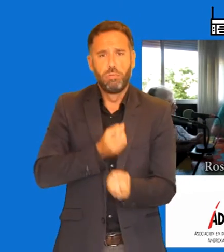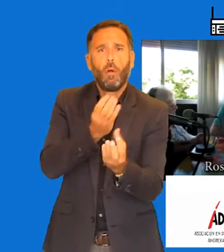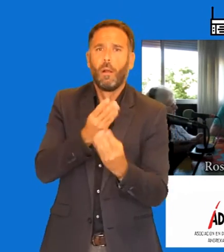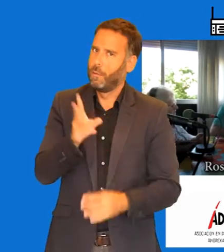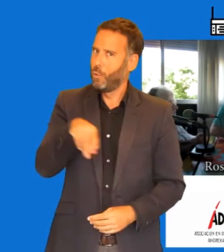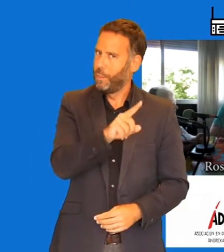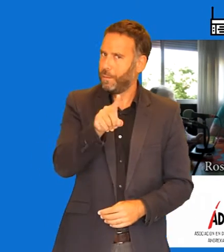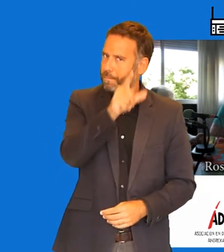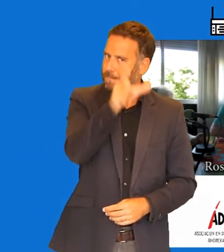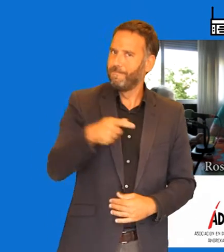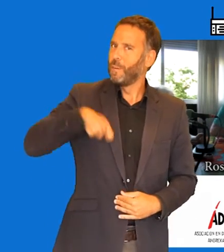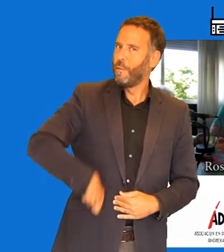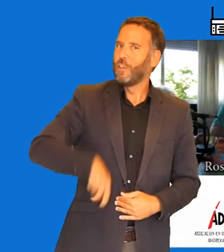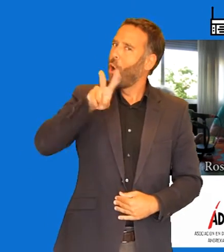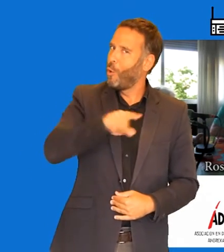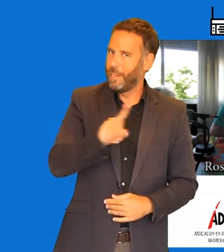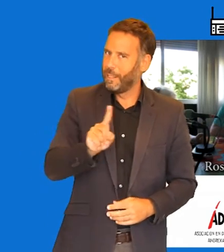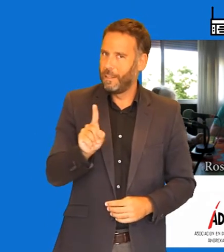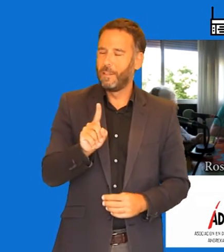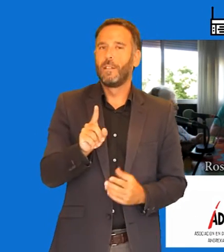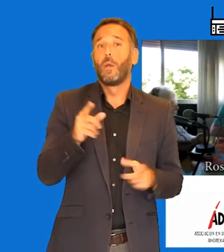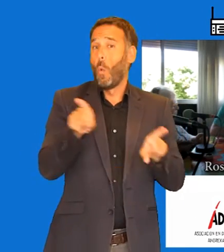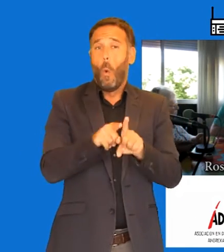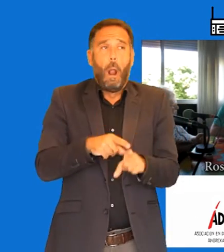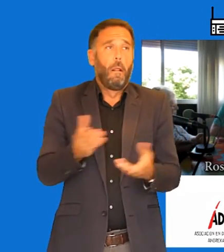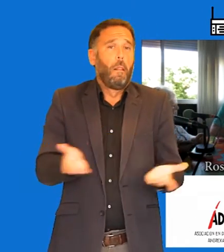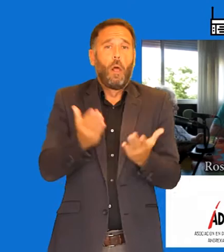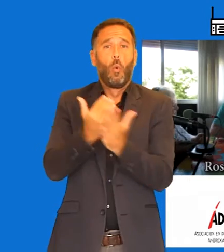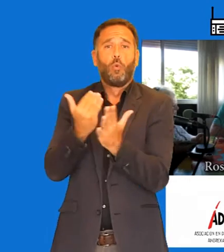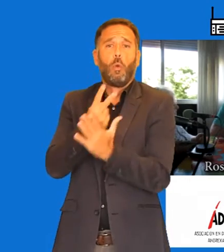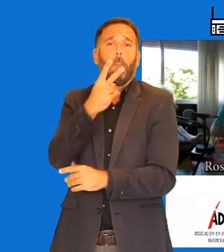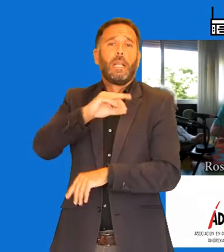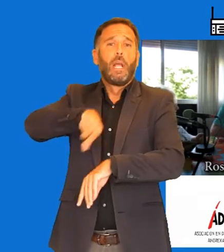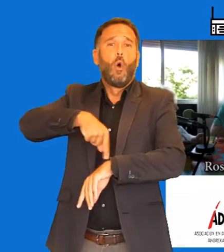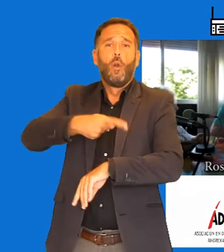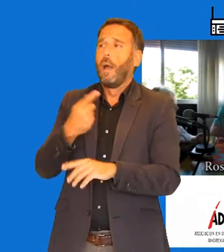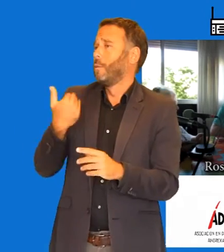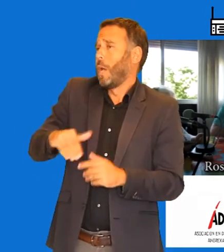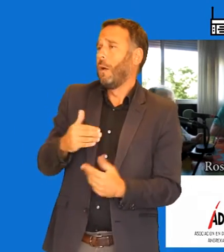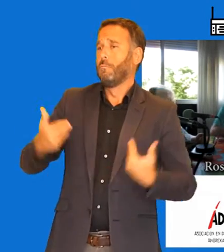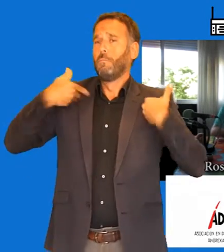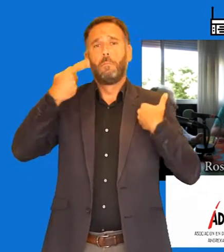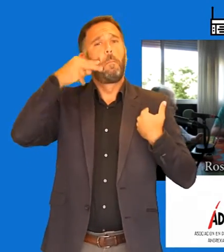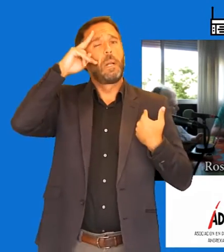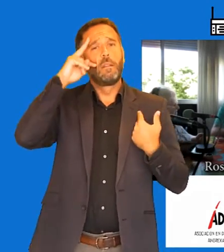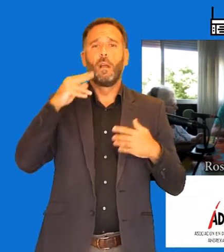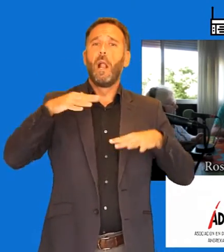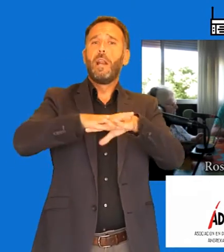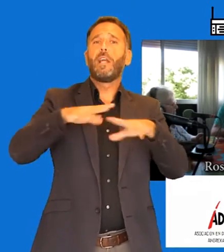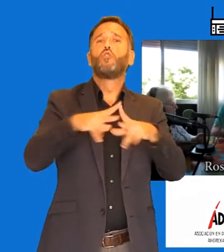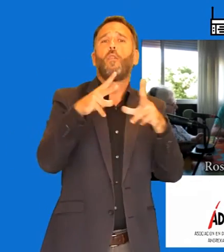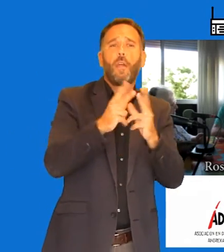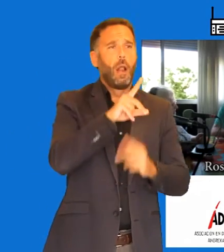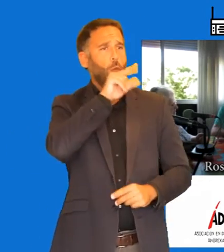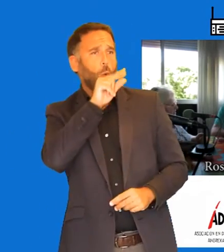es como el que hace un cursillo de 20 horas y ya dice que es comunista y manager, que le maneja un Twitter y un Facebook de la